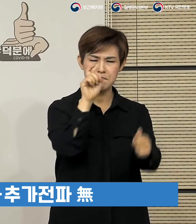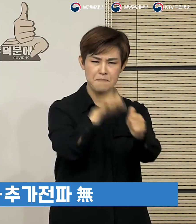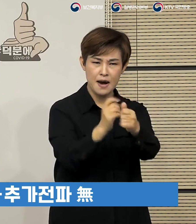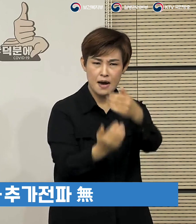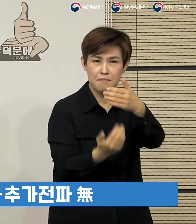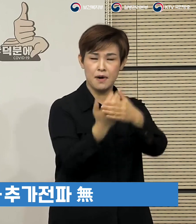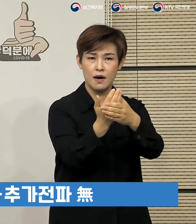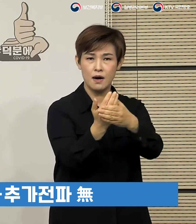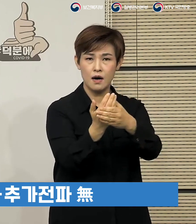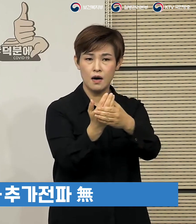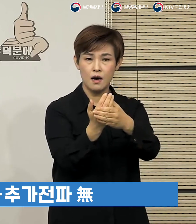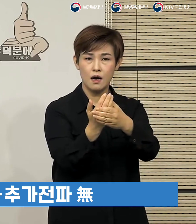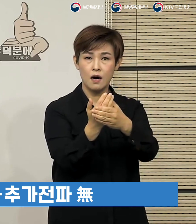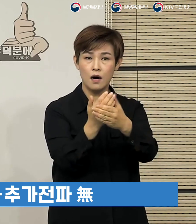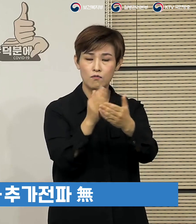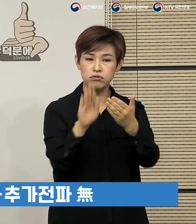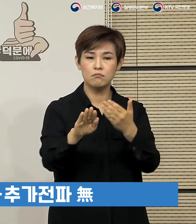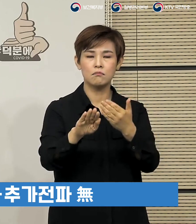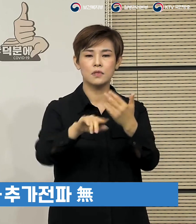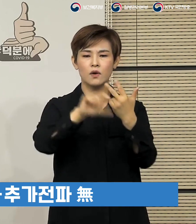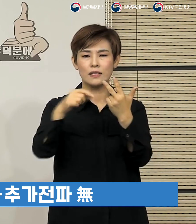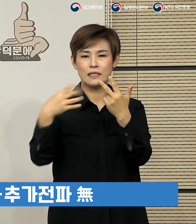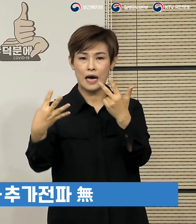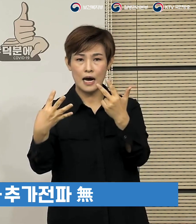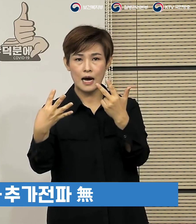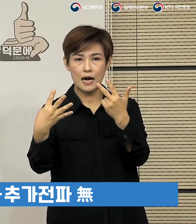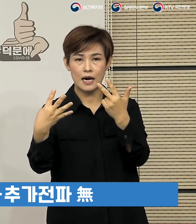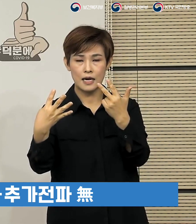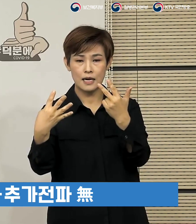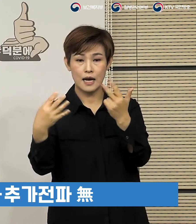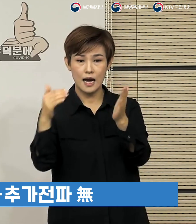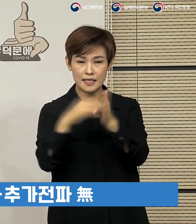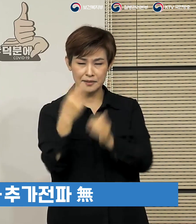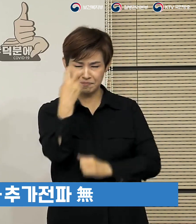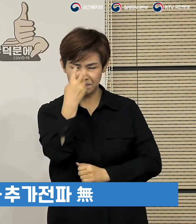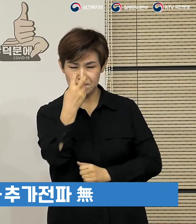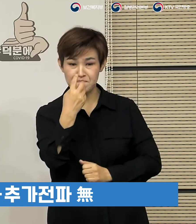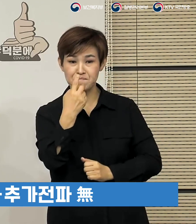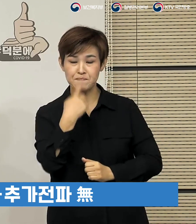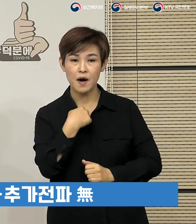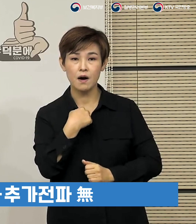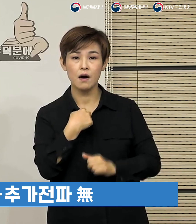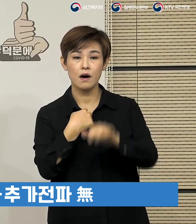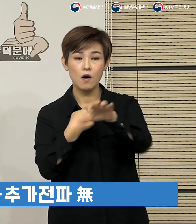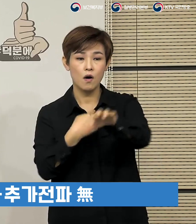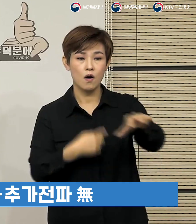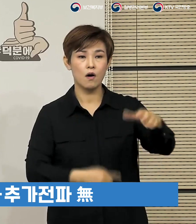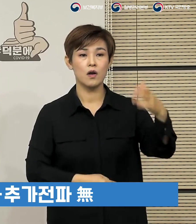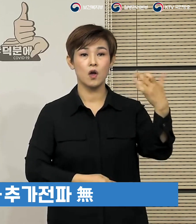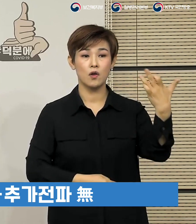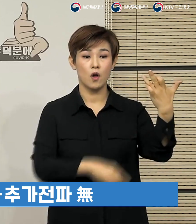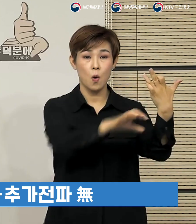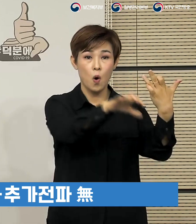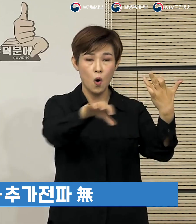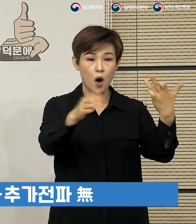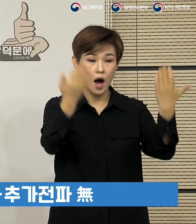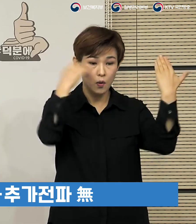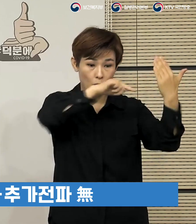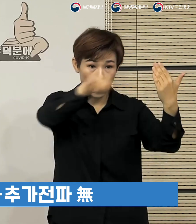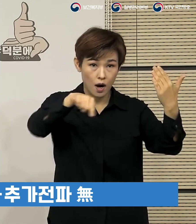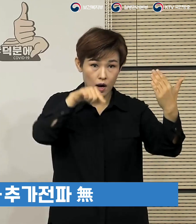발생하여 7월 4일까지 모니터링을 종료한 18개의 학교에서 교내 추가